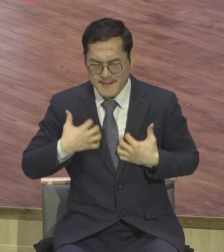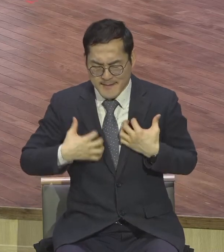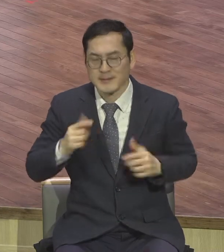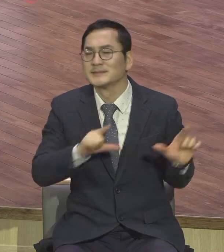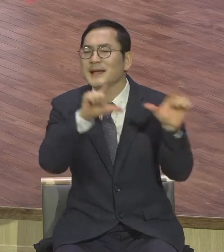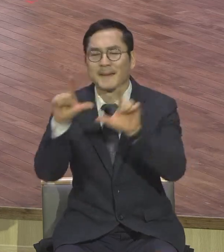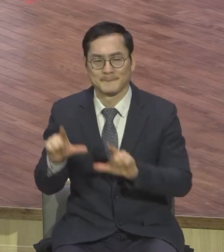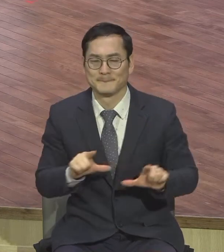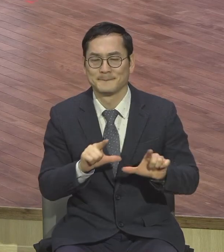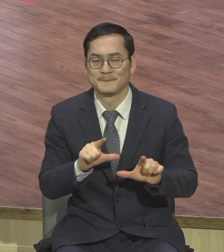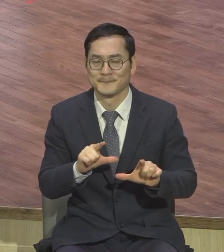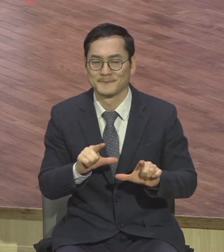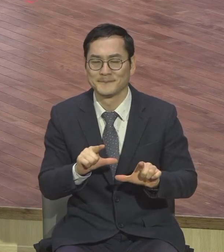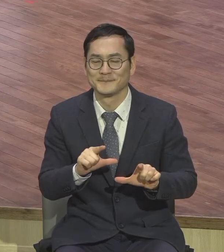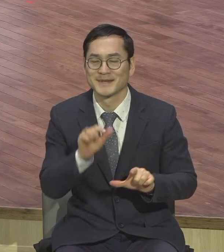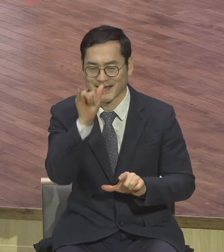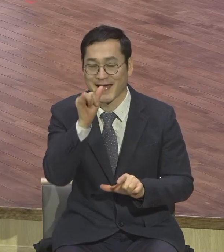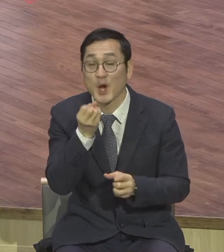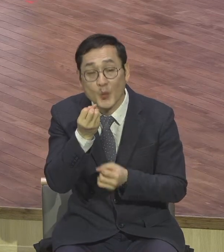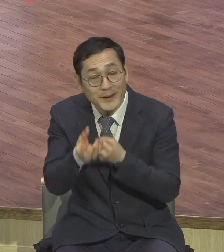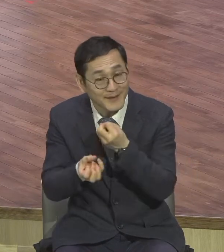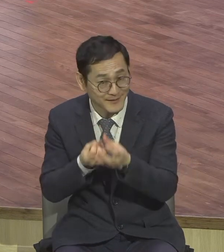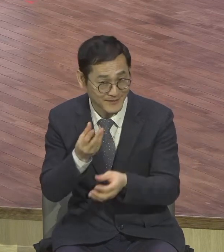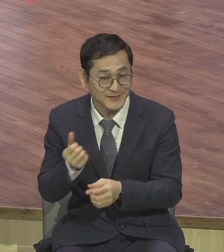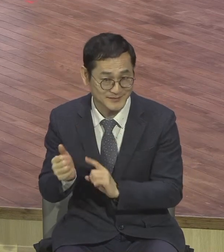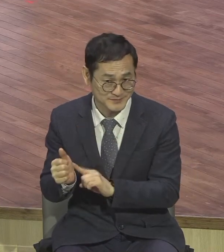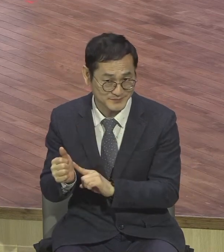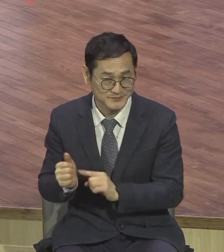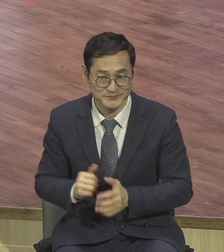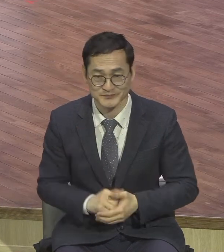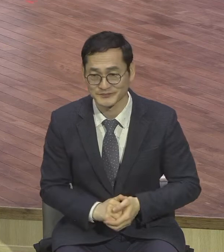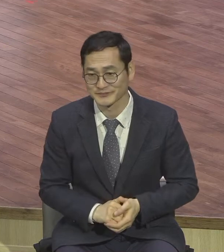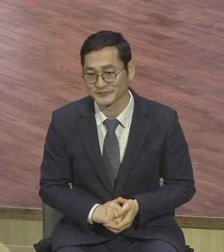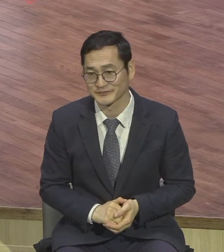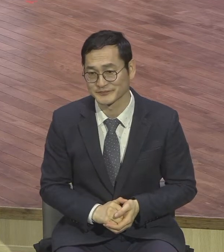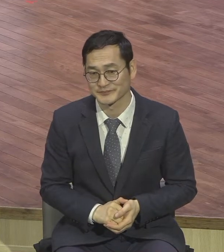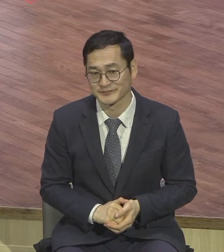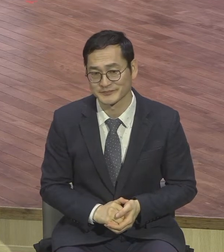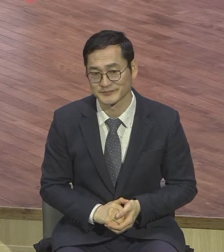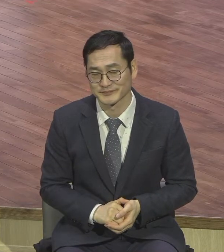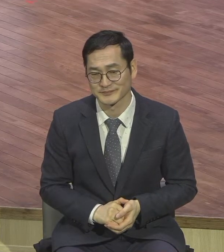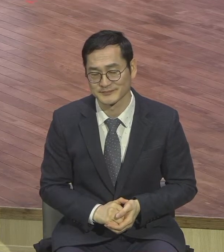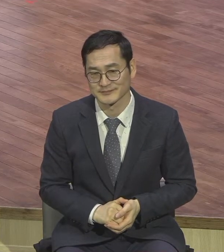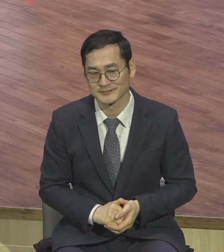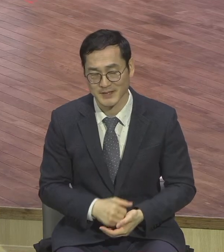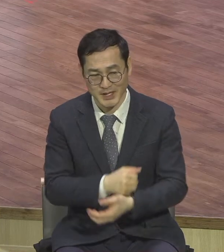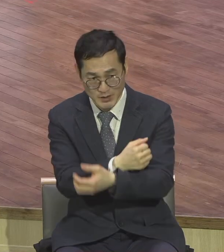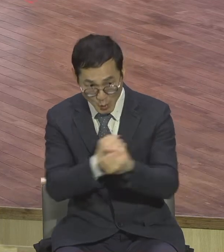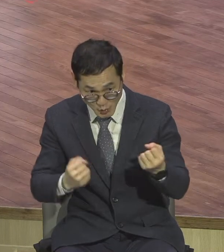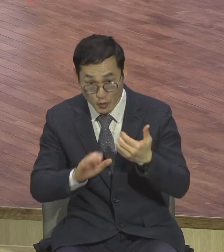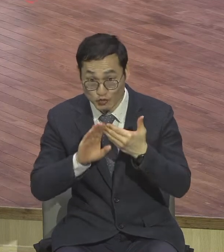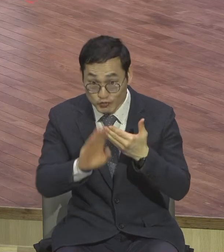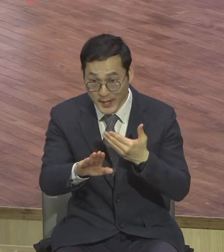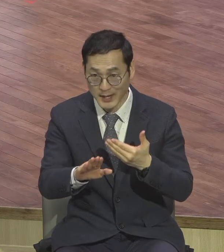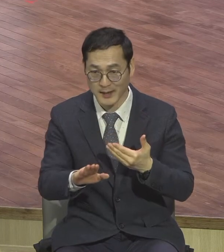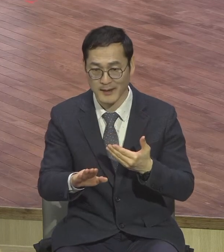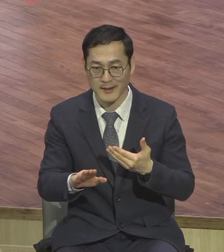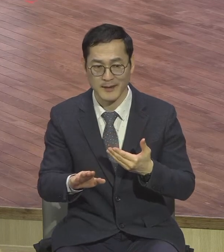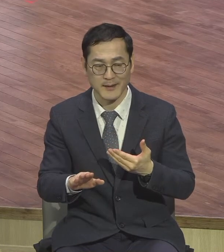이런 말을 아놀드 목사님이 용서하고 나니까 진심으로 용서하고 나니까